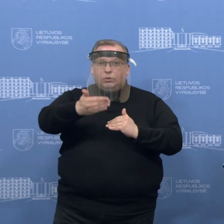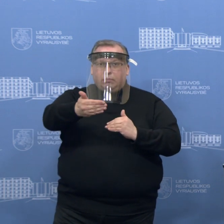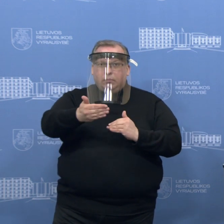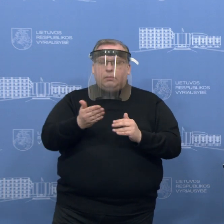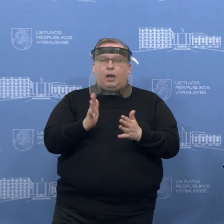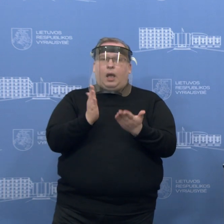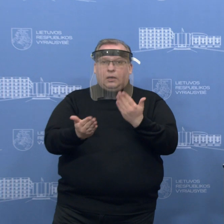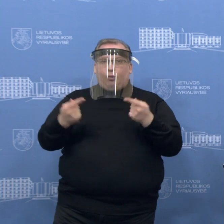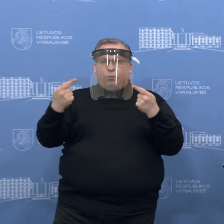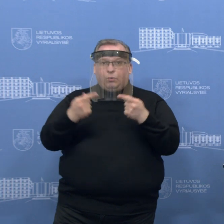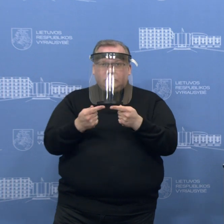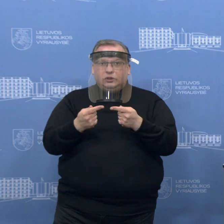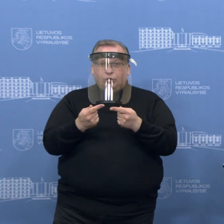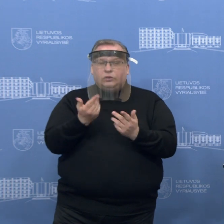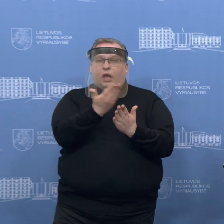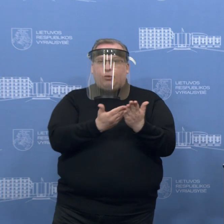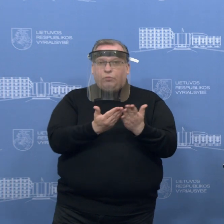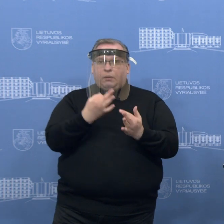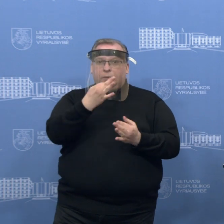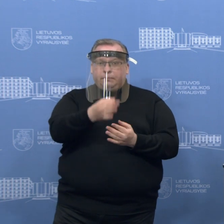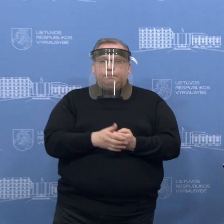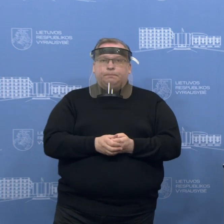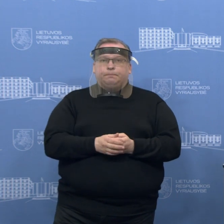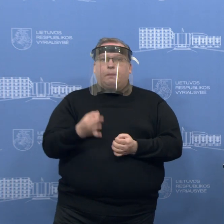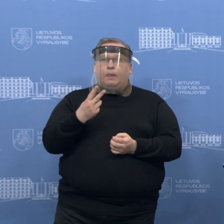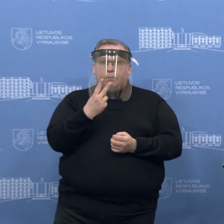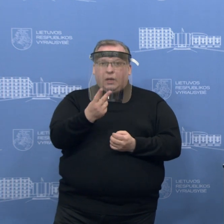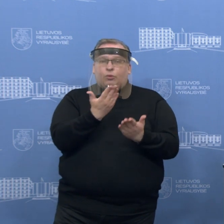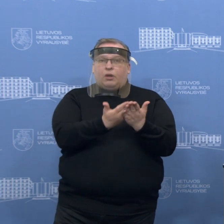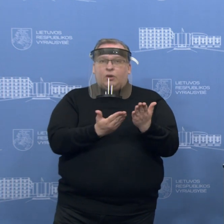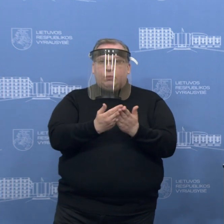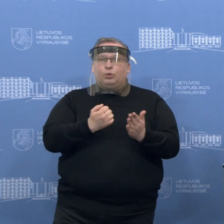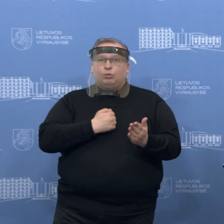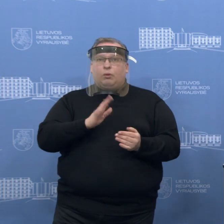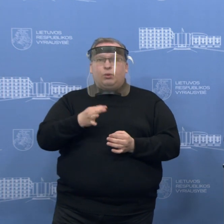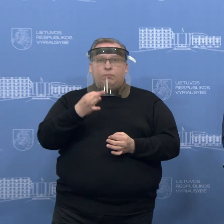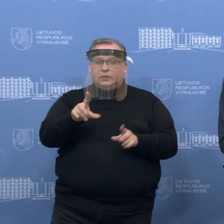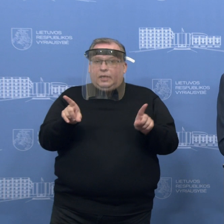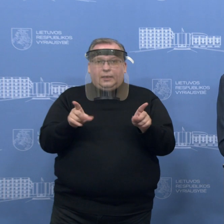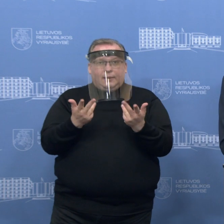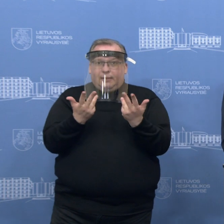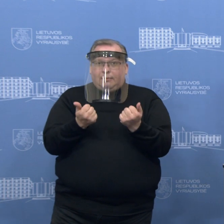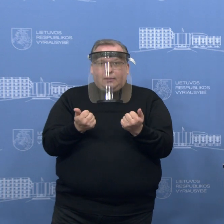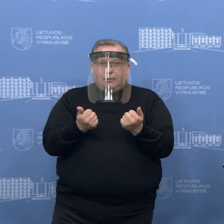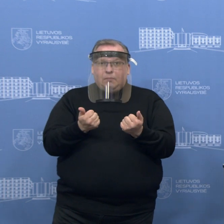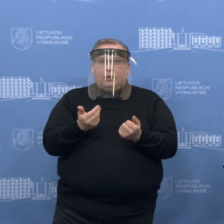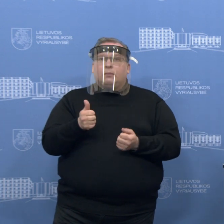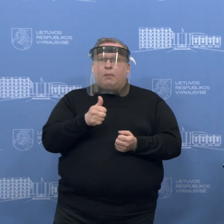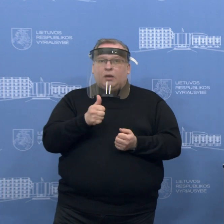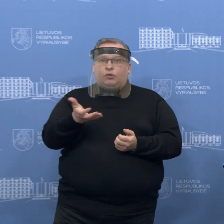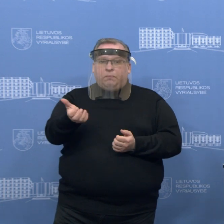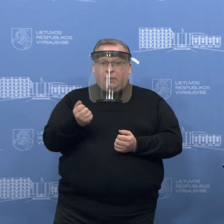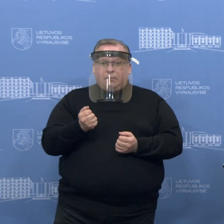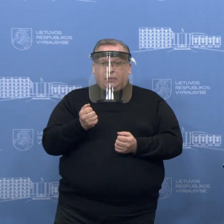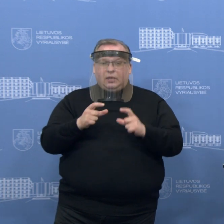skausysite jau opozicijos argumentus? Ačiū. Nematot, argumentai turėtų būti išreiškimi netokių vudų, tiesiog paimant ištraukiant